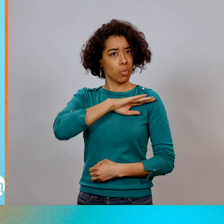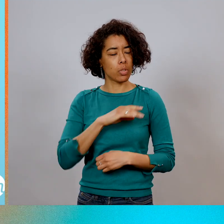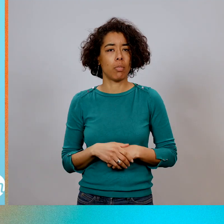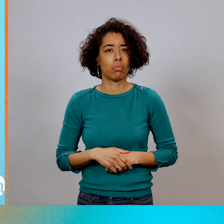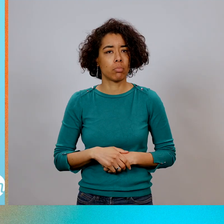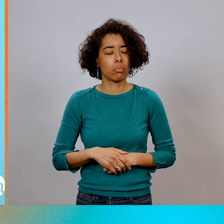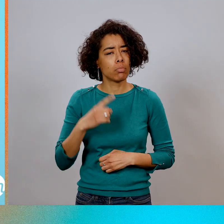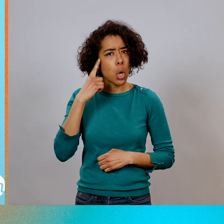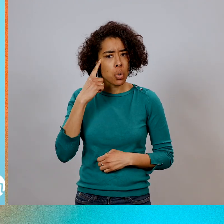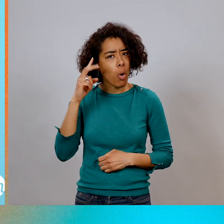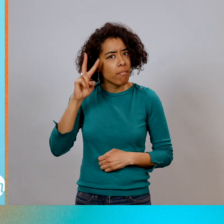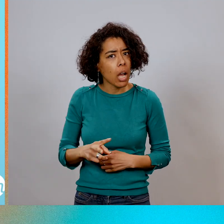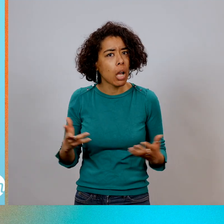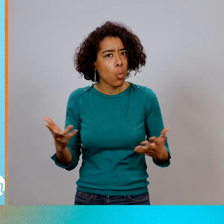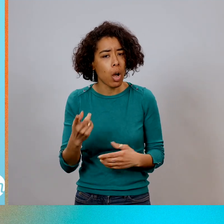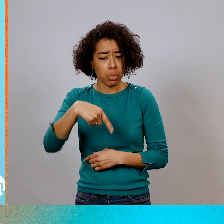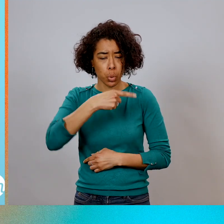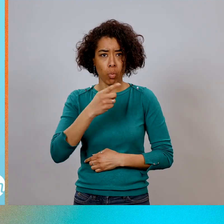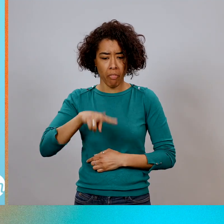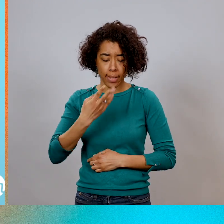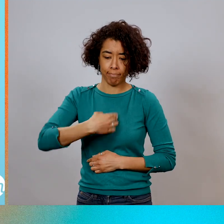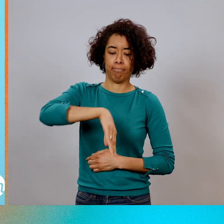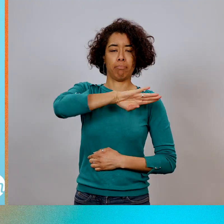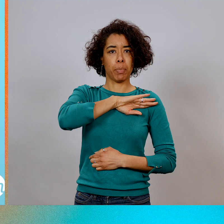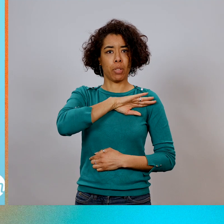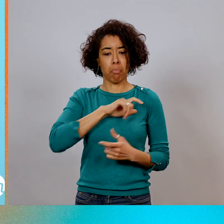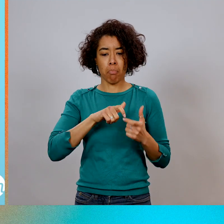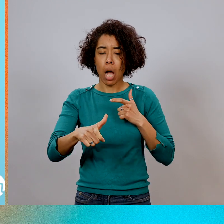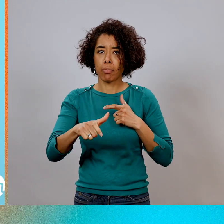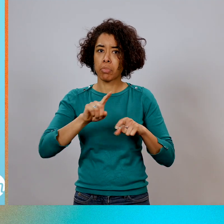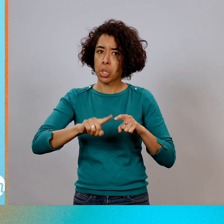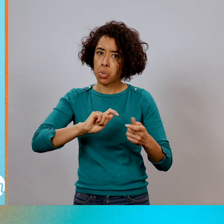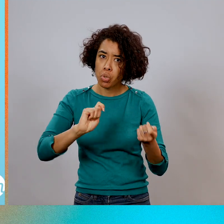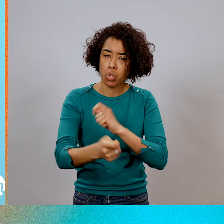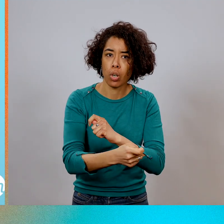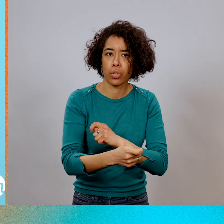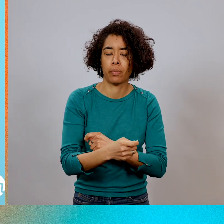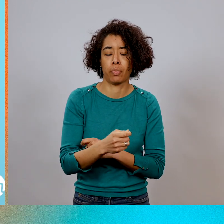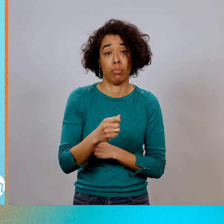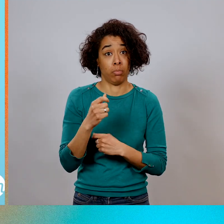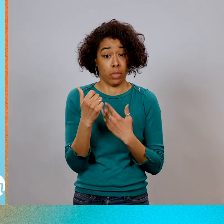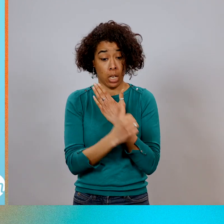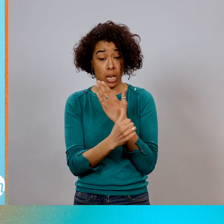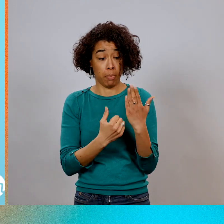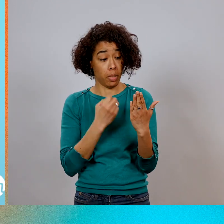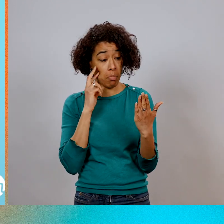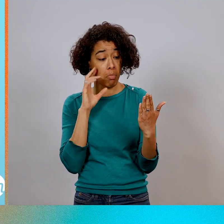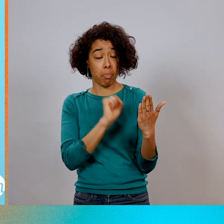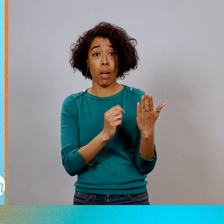que c'est lorsque nous sommes responsables que les choses changent. On voit souvent dans la parole de Dieu que des gens,